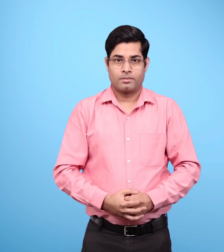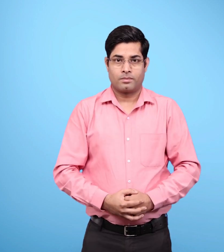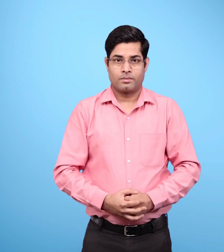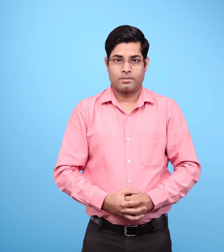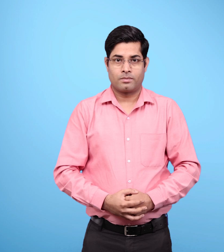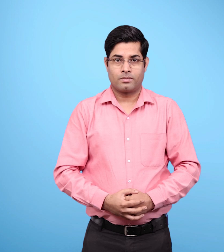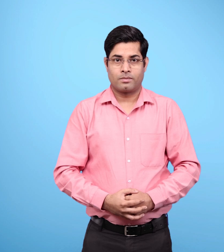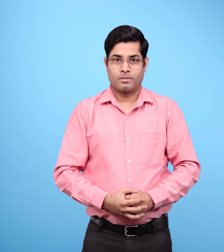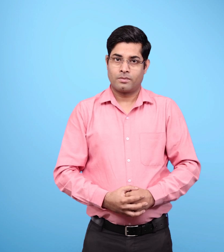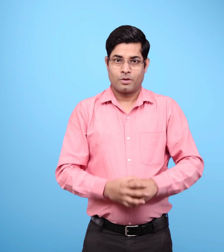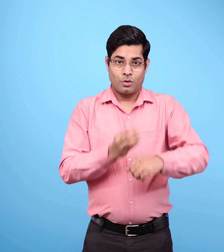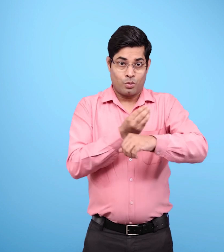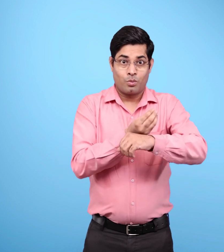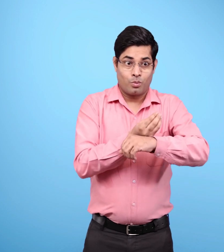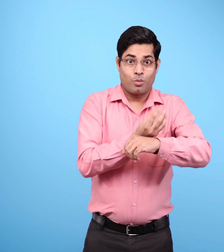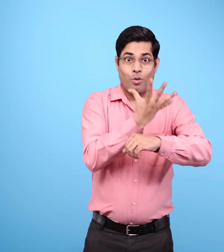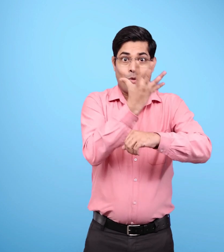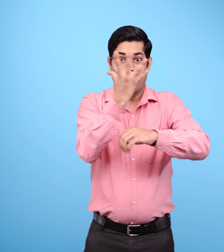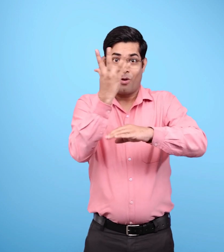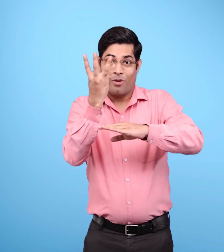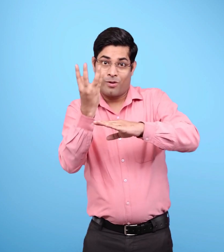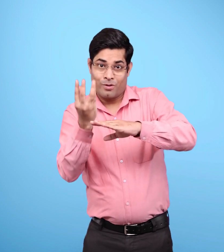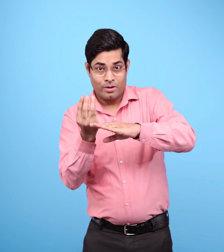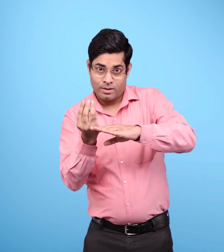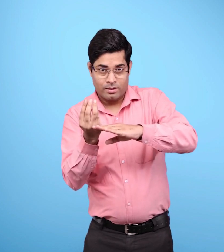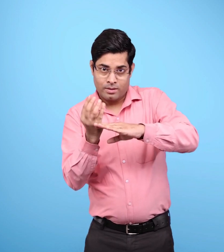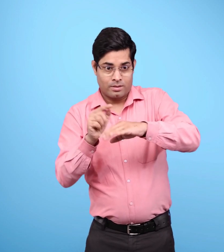किन महीनों में दिन एवं राथ लगभग बराबर होते हैं